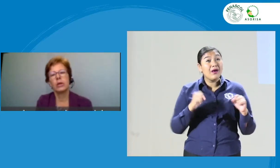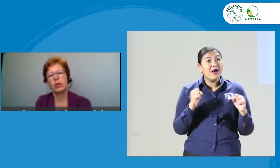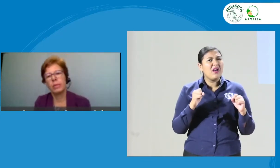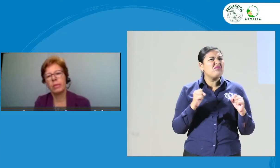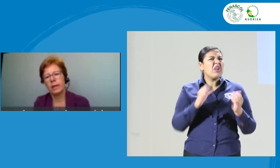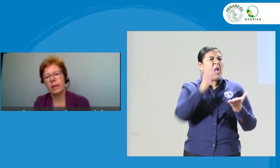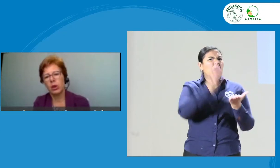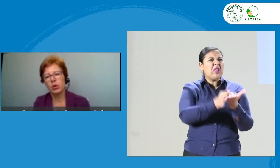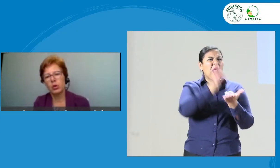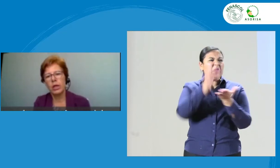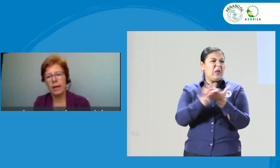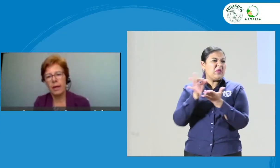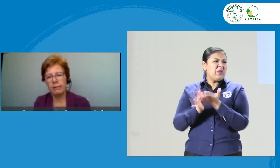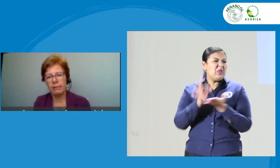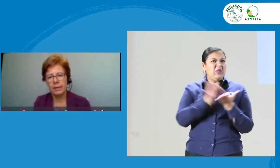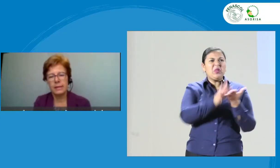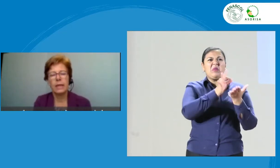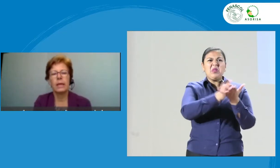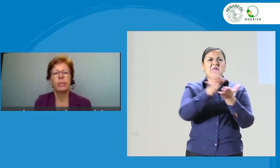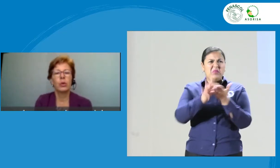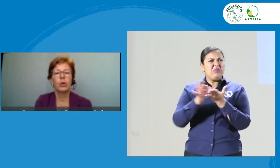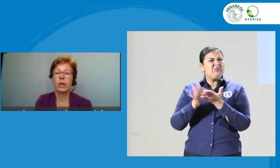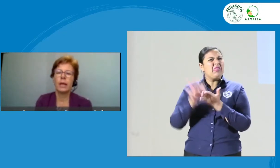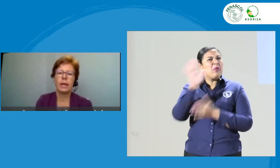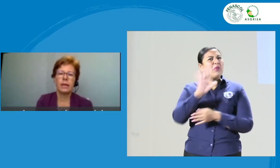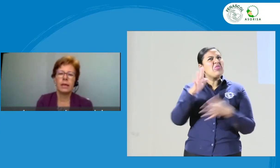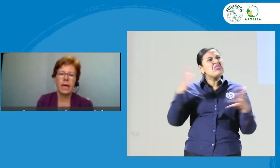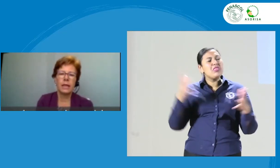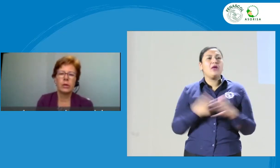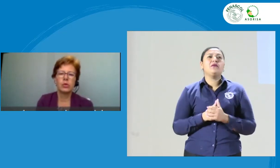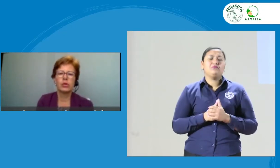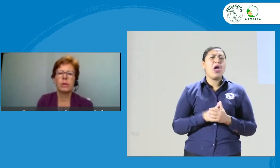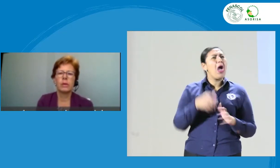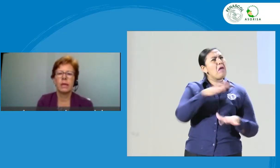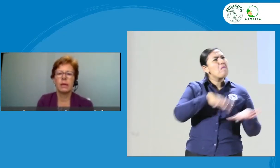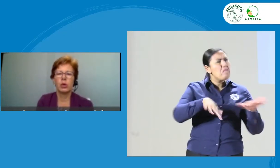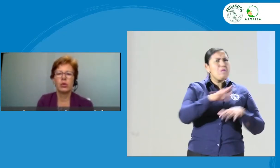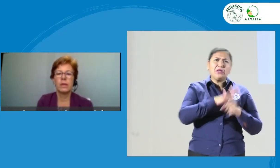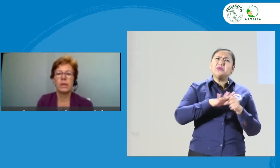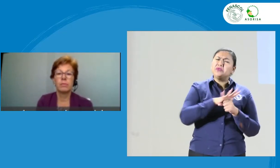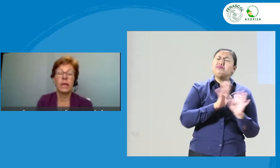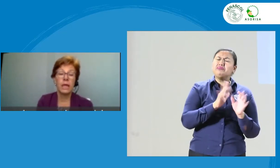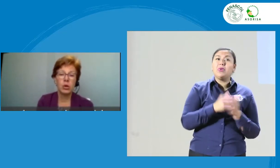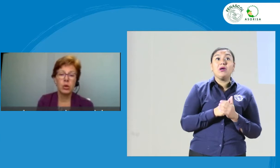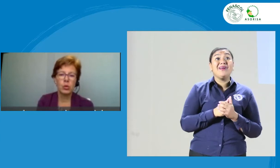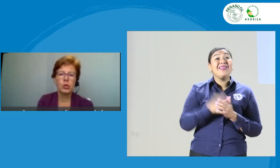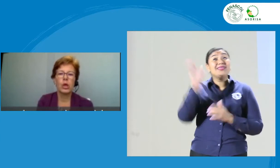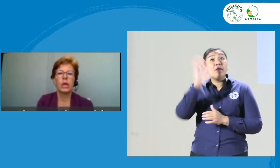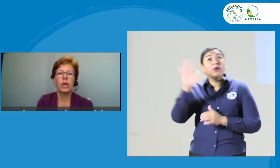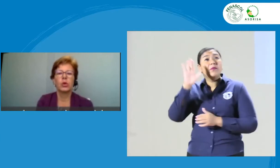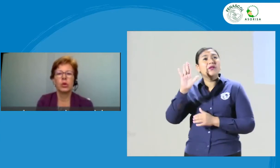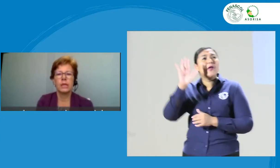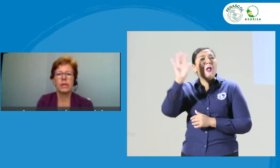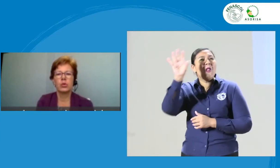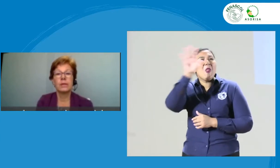en las capitales de los departamentos grandes, pero otra es la realidad en los departamentos más pequeños,